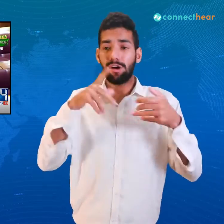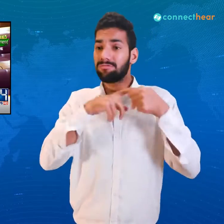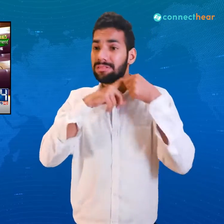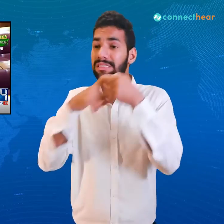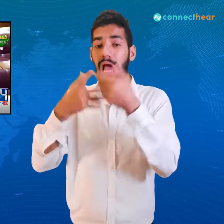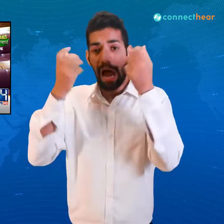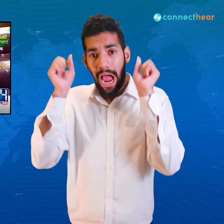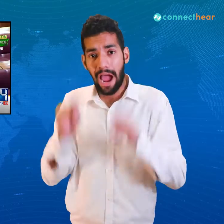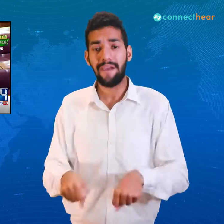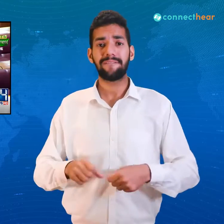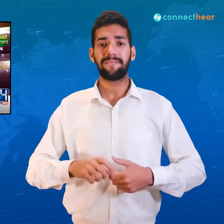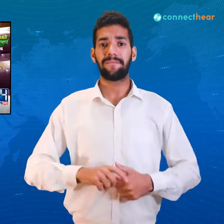سے سوال بھی چھوڑے جا رہا ہے